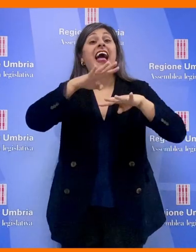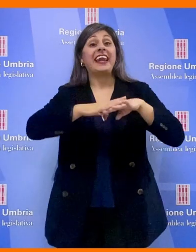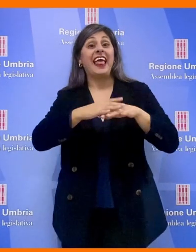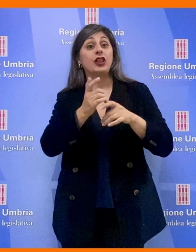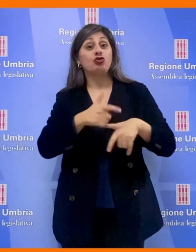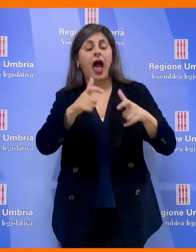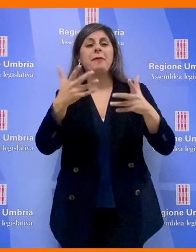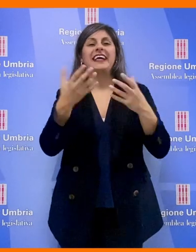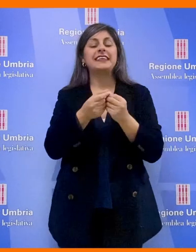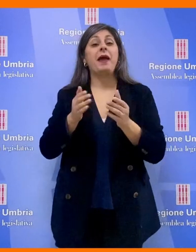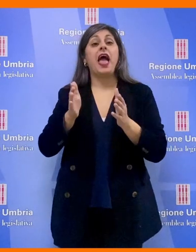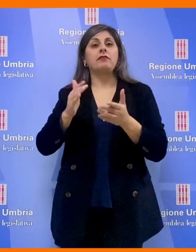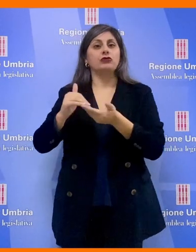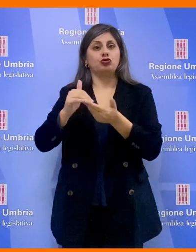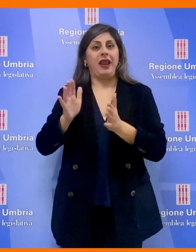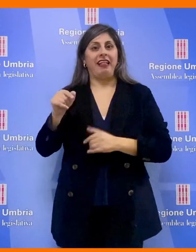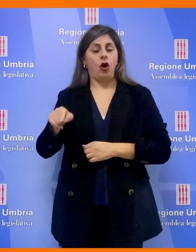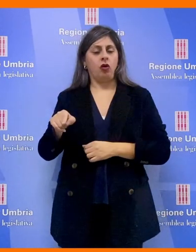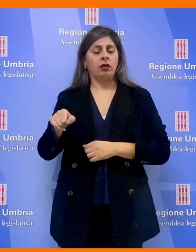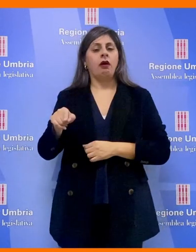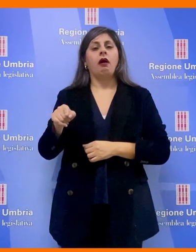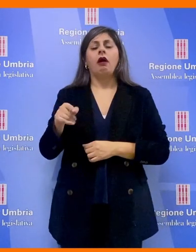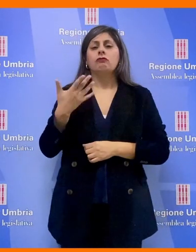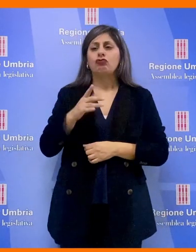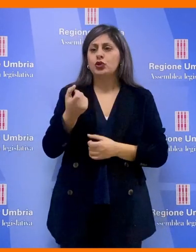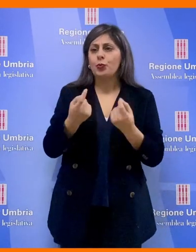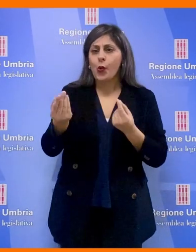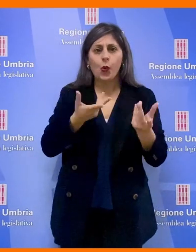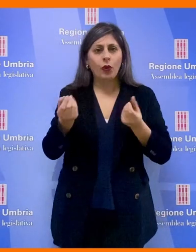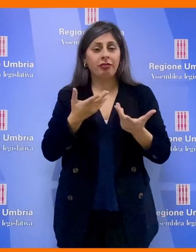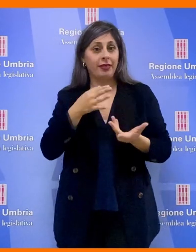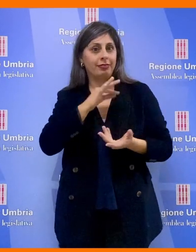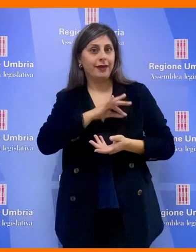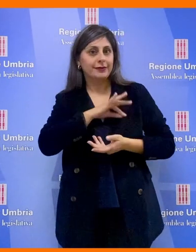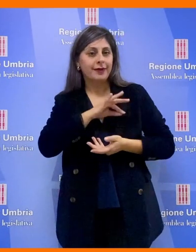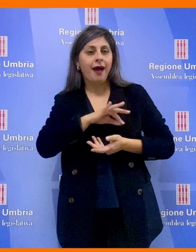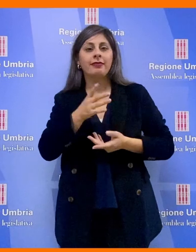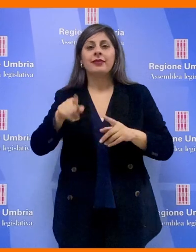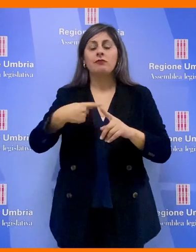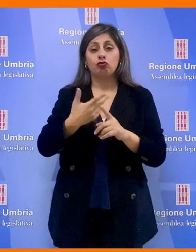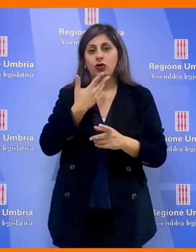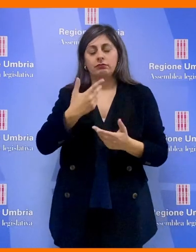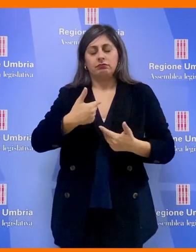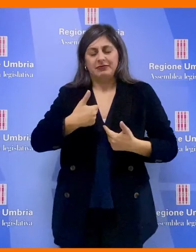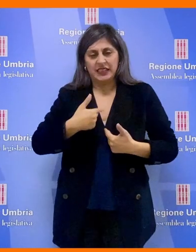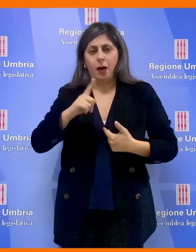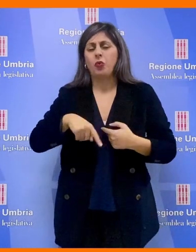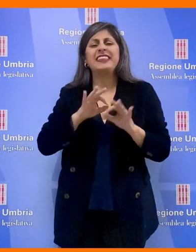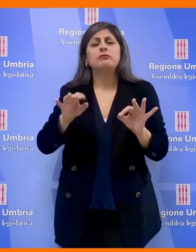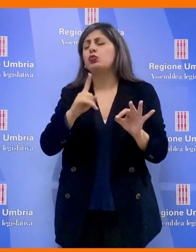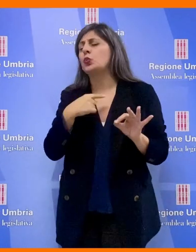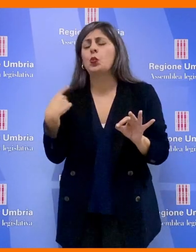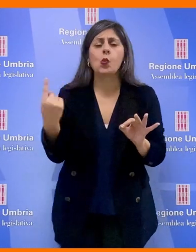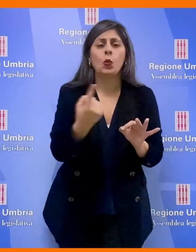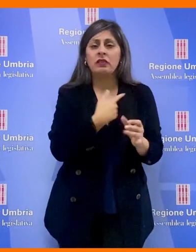all'associazione di categoria. Abbiamo avuto diversi spunti interessanti e c'è stata la mia, ma la disponibilità di tutti ad accogliere